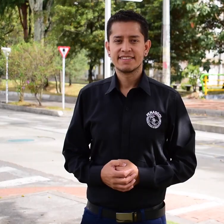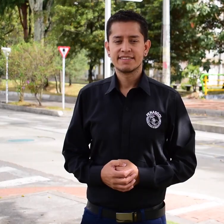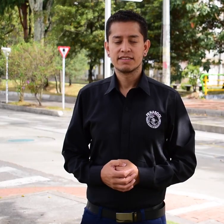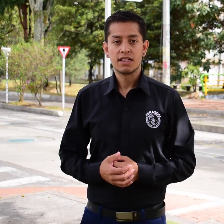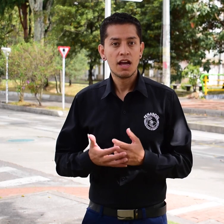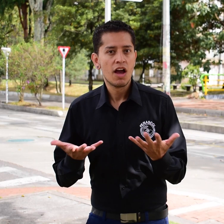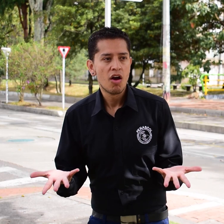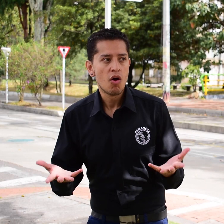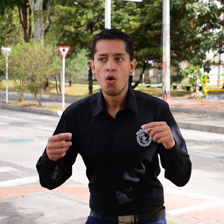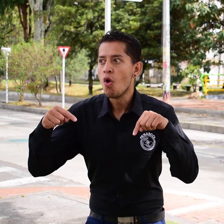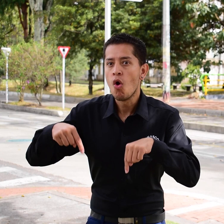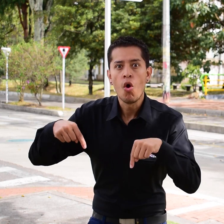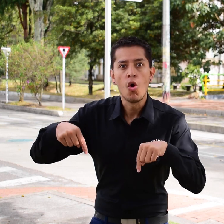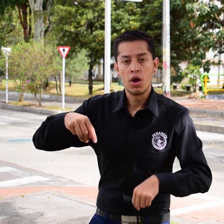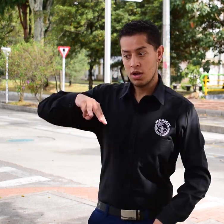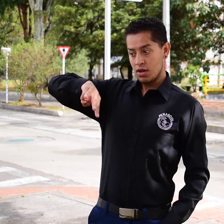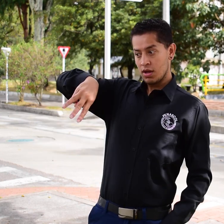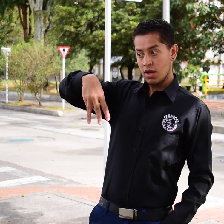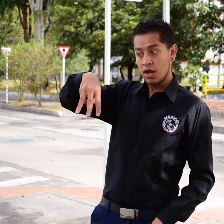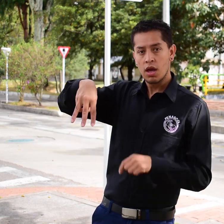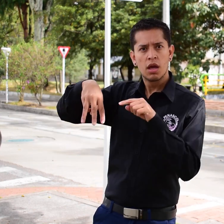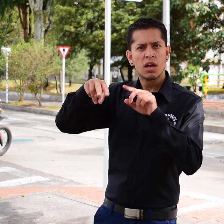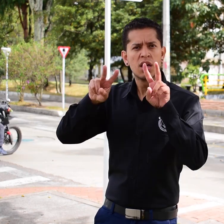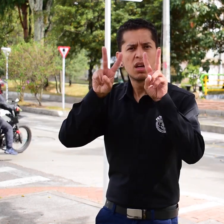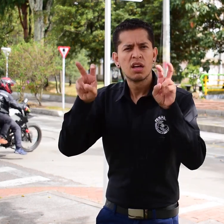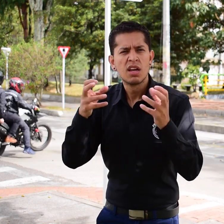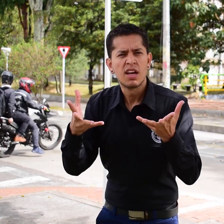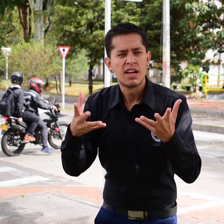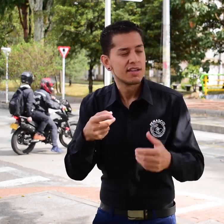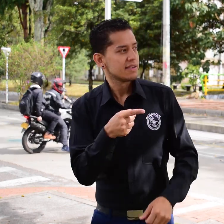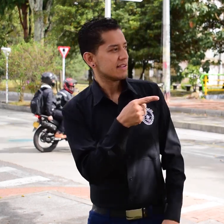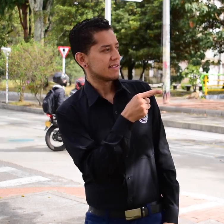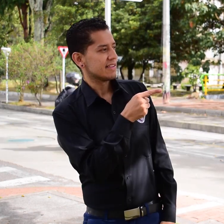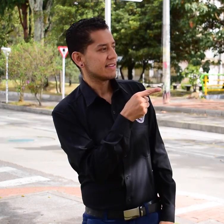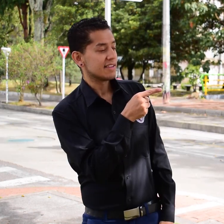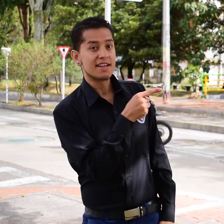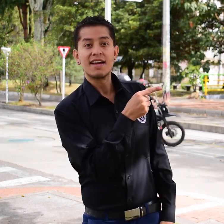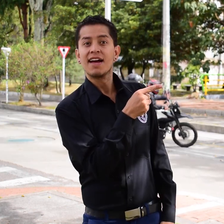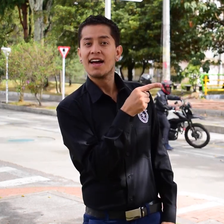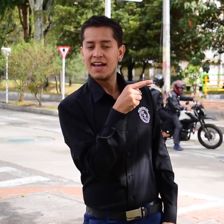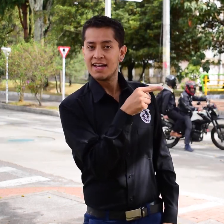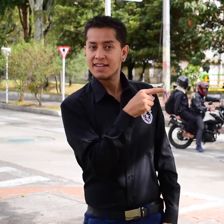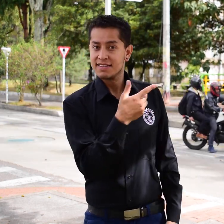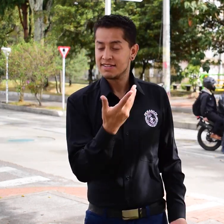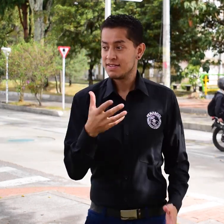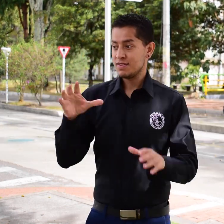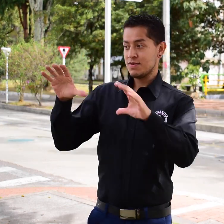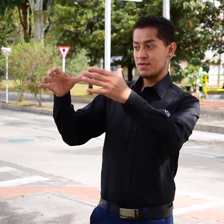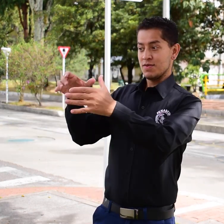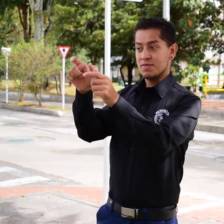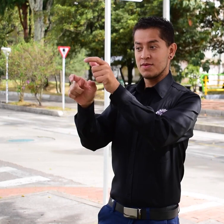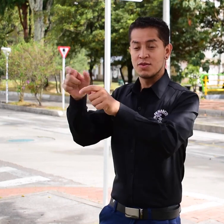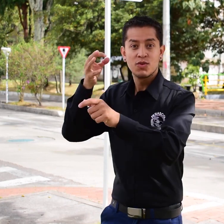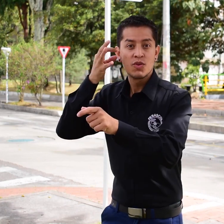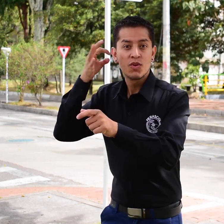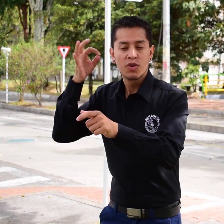para hoy miércoles tenemos este tema cumplir el principio nada sin nosotros que está